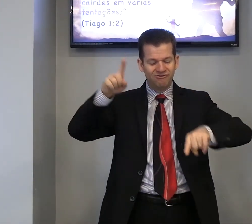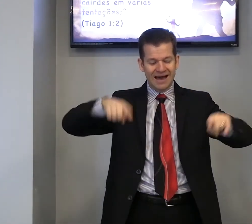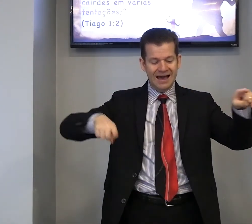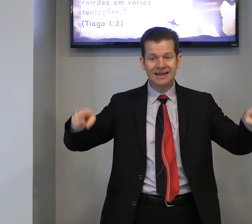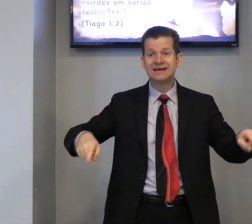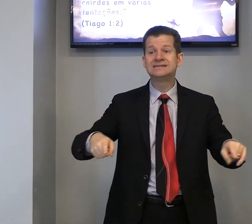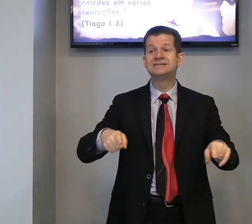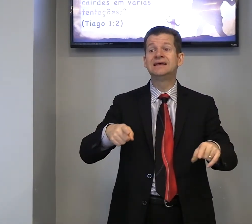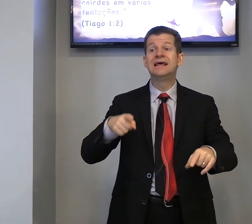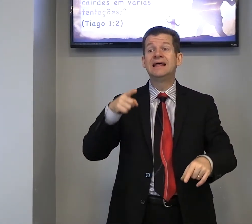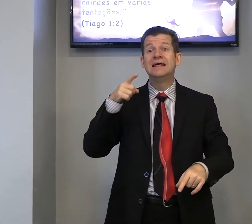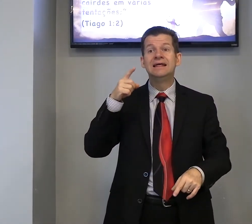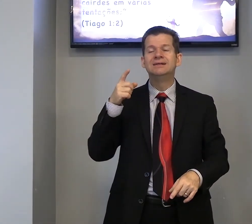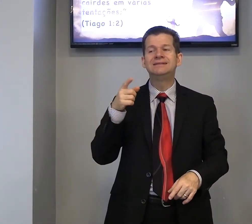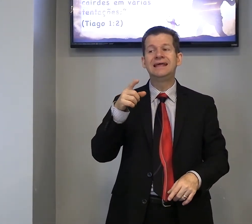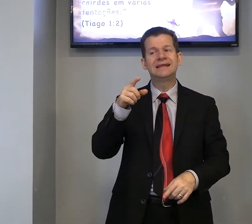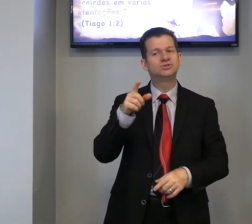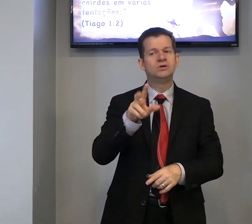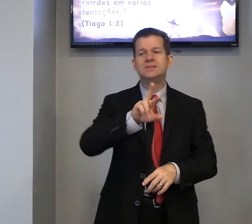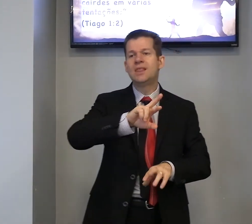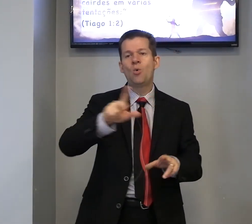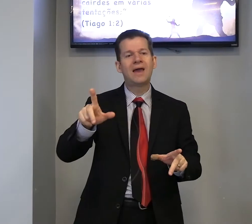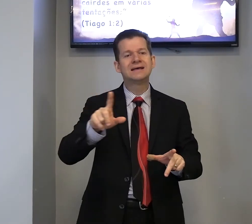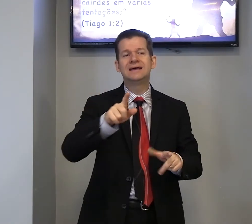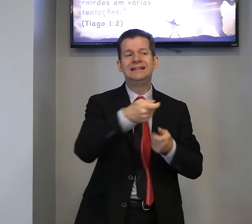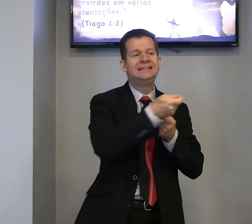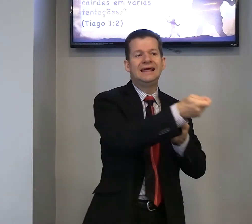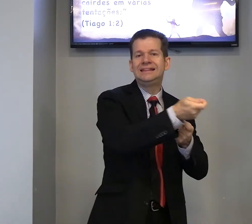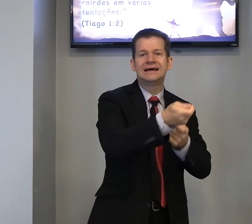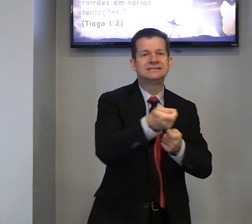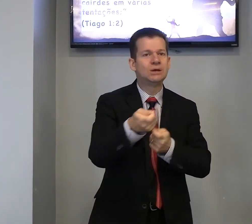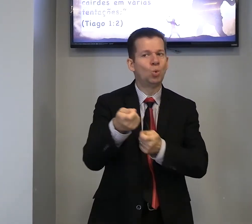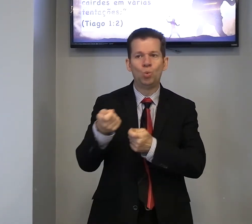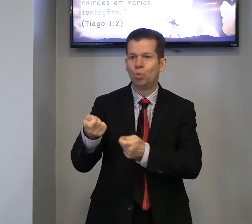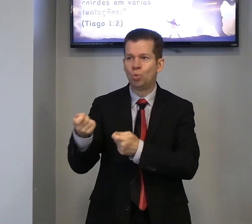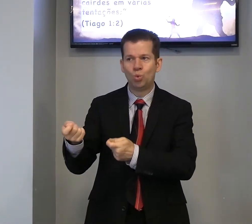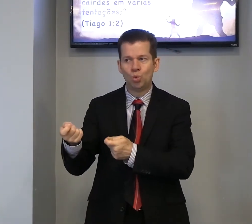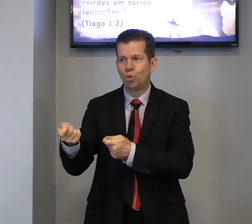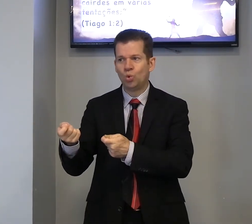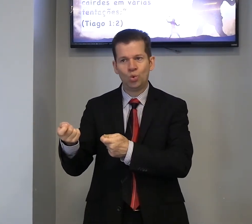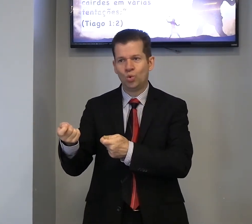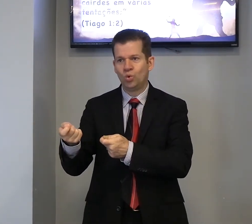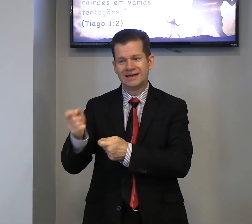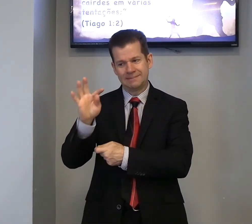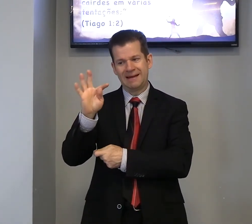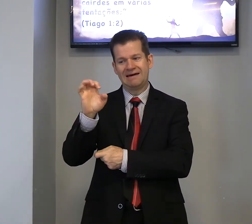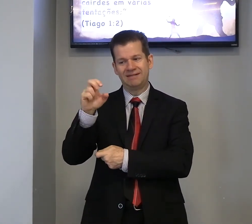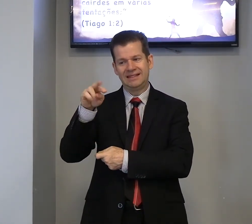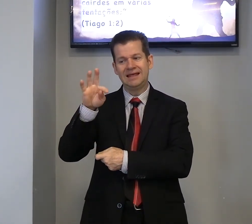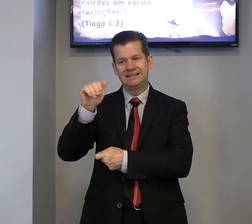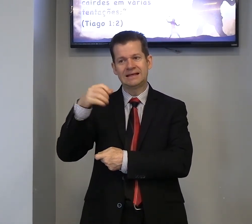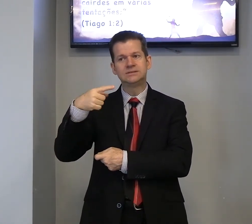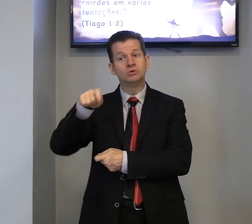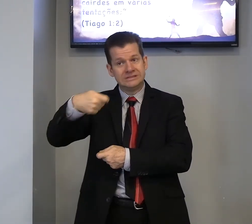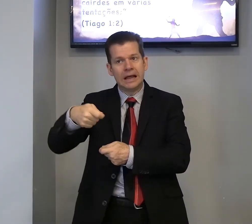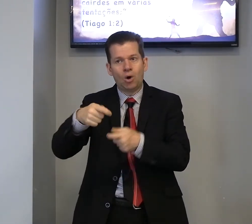várias, tentações, não é, tentação, essa palavra, tentação, sinal,